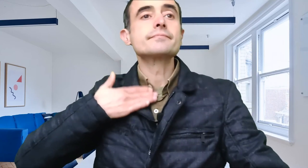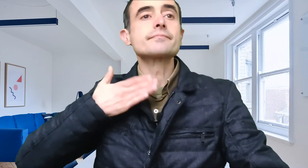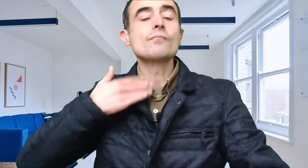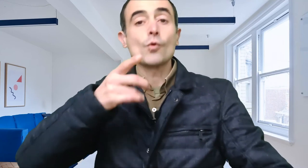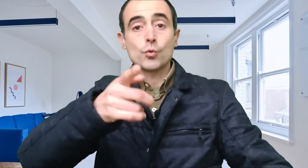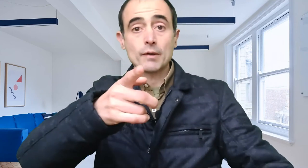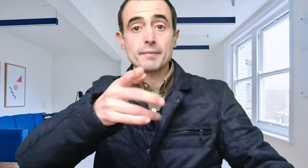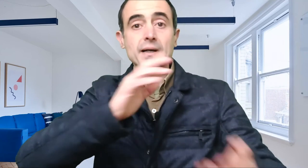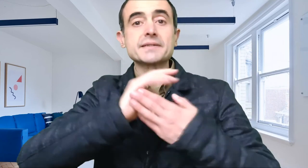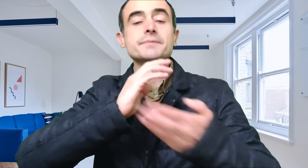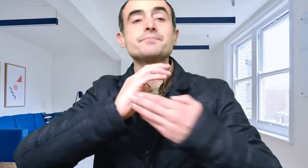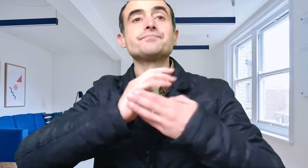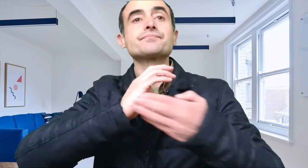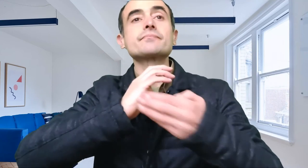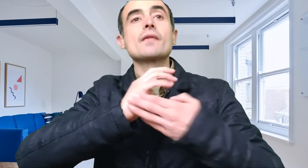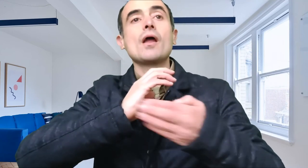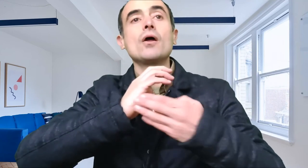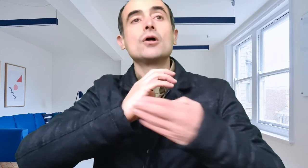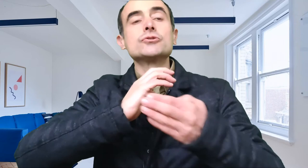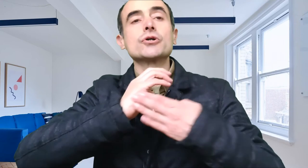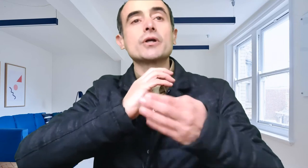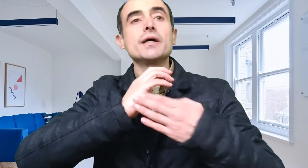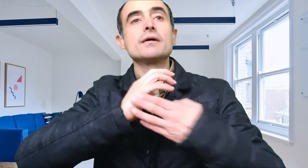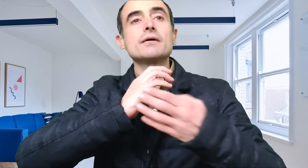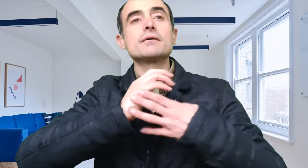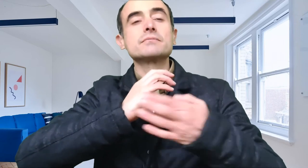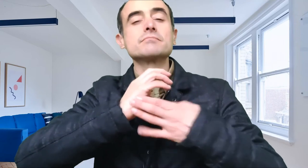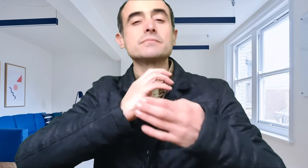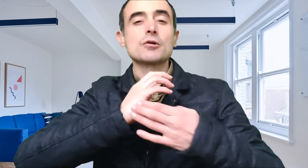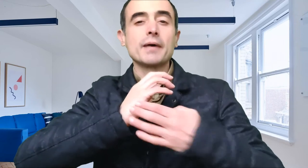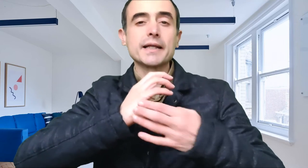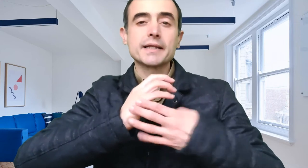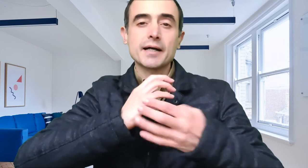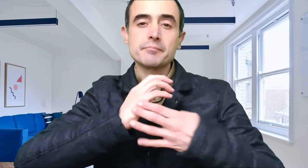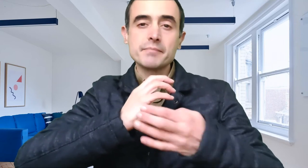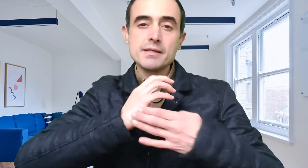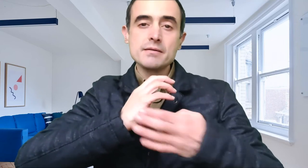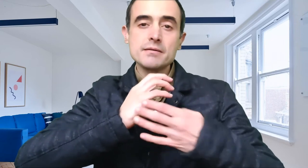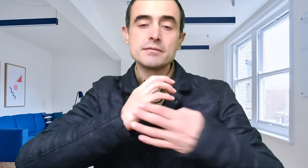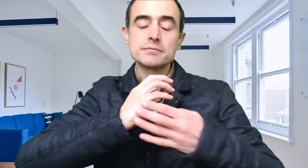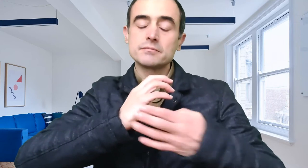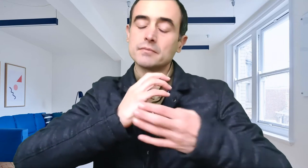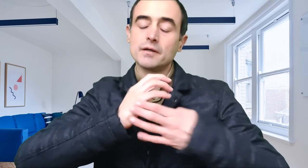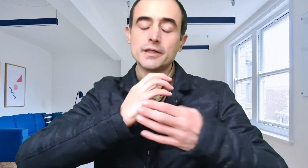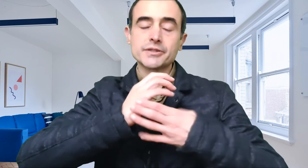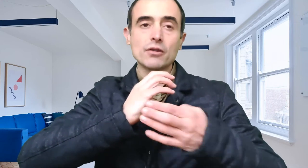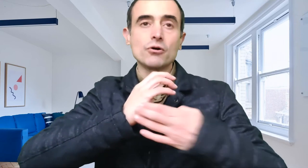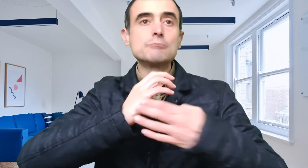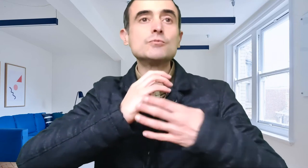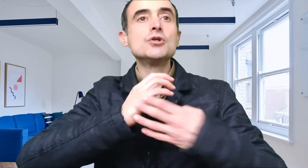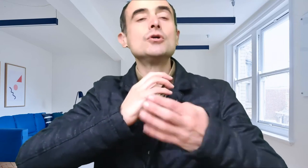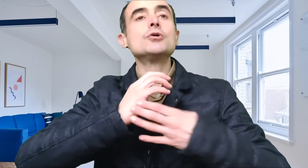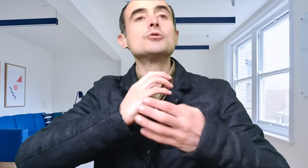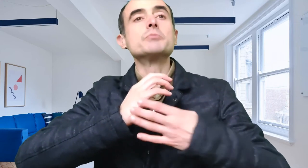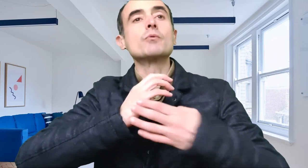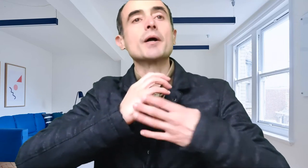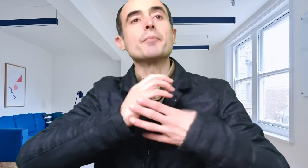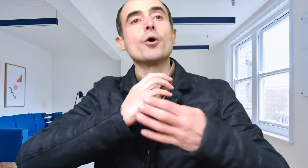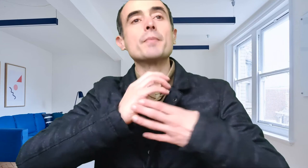una vez más yo quiero normalizar mi estado mi cuerpo mi